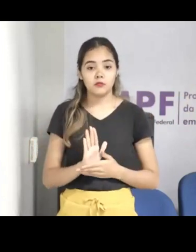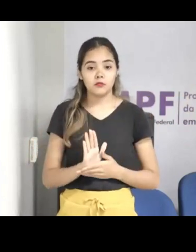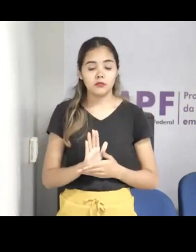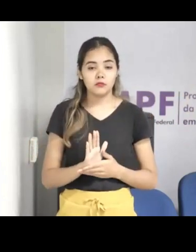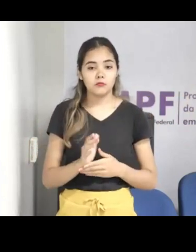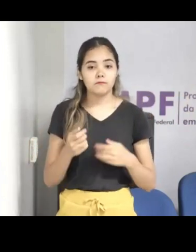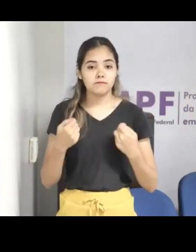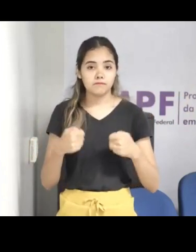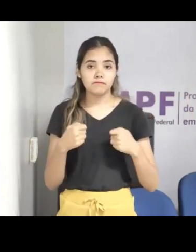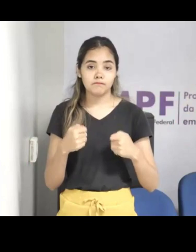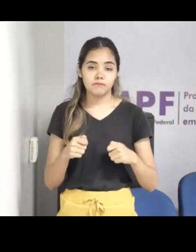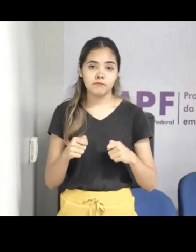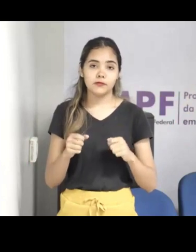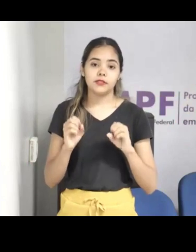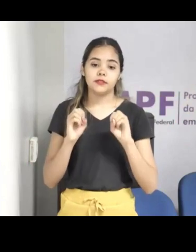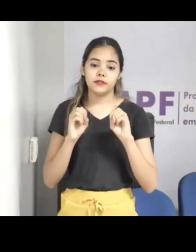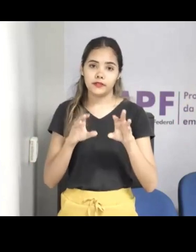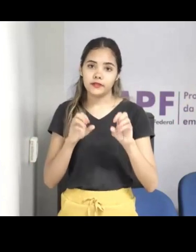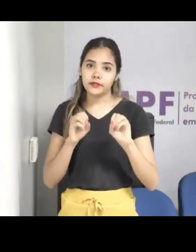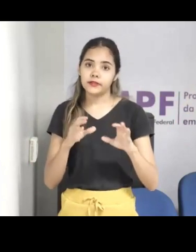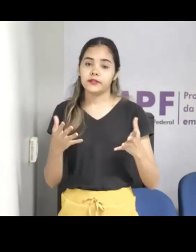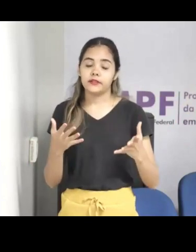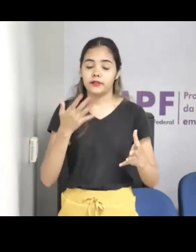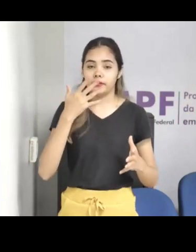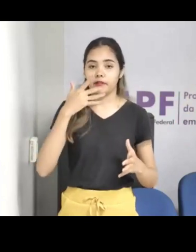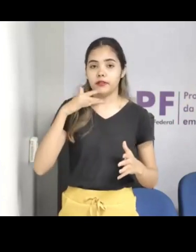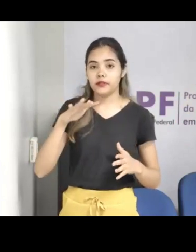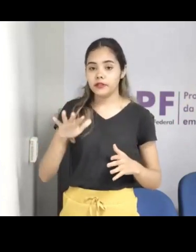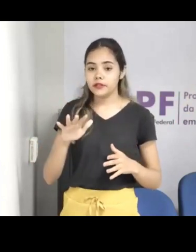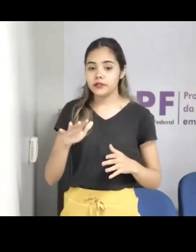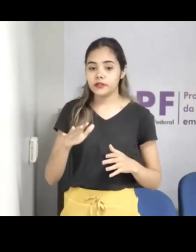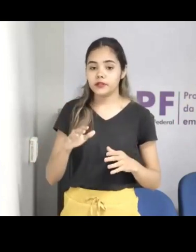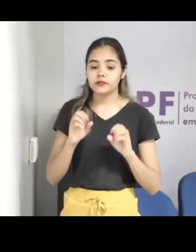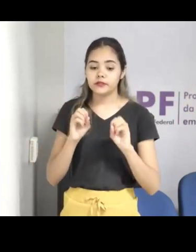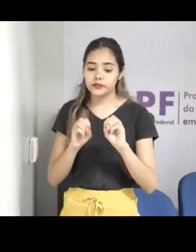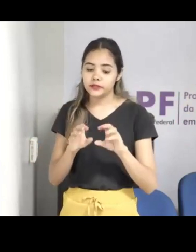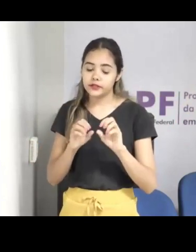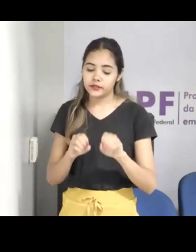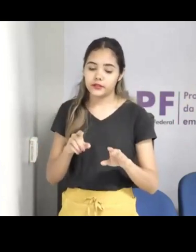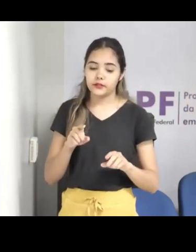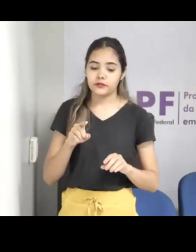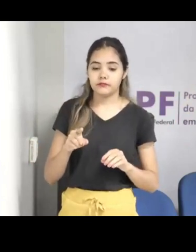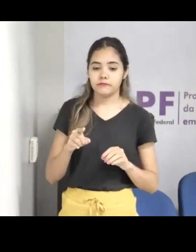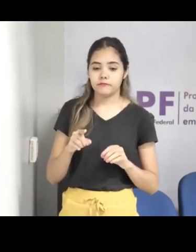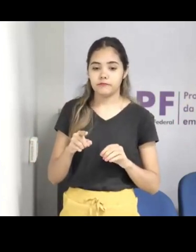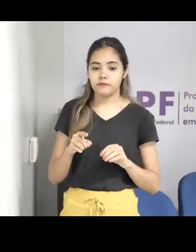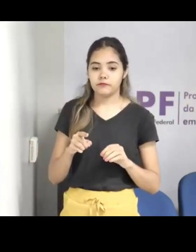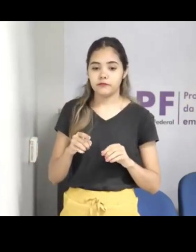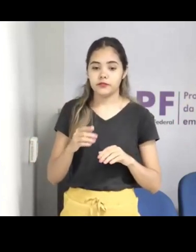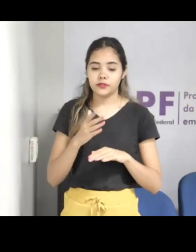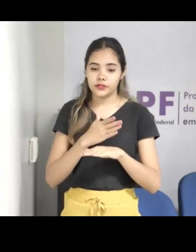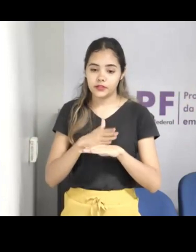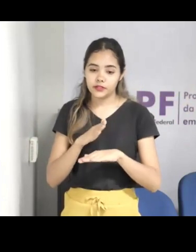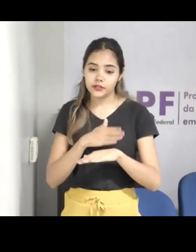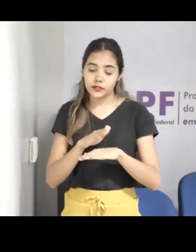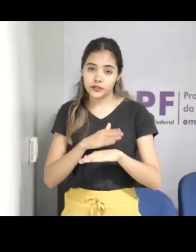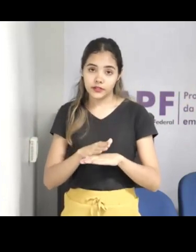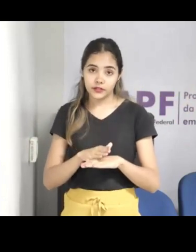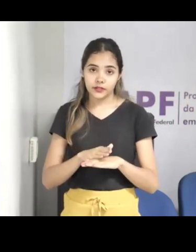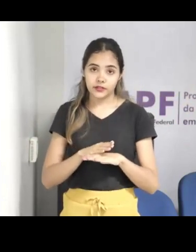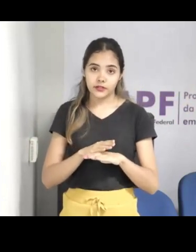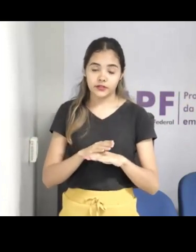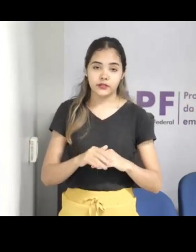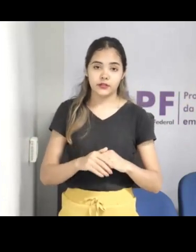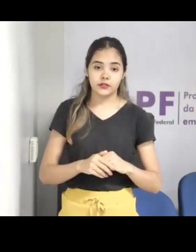ensinar para a criança, para ela aprender a se defender no mundo online, porque evitar que a criança vai entrar na internet é muito difícil,